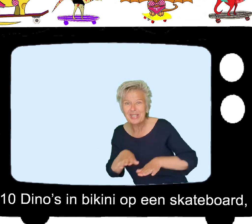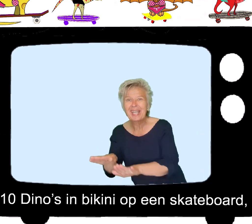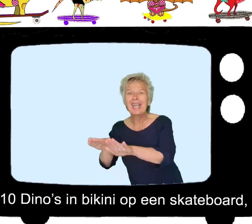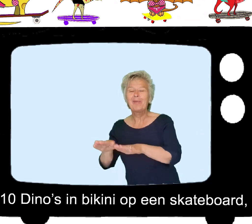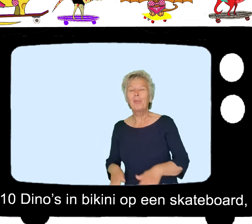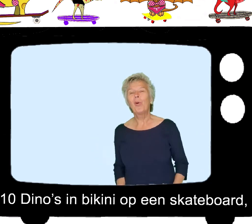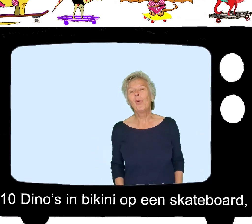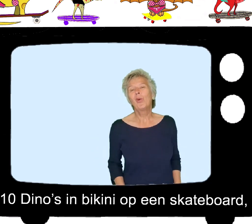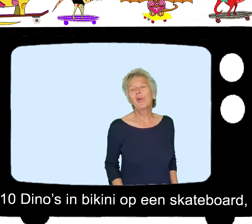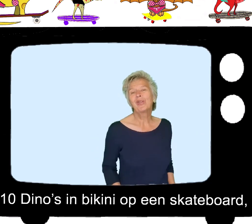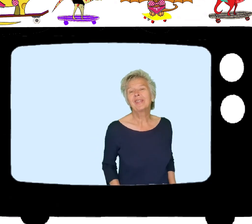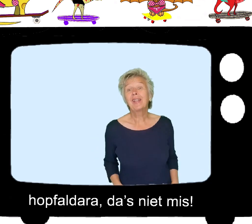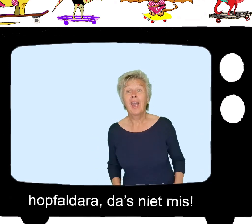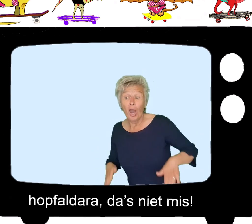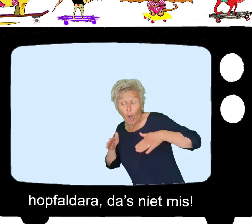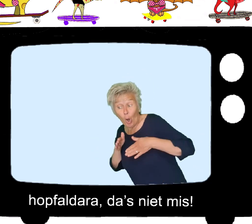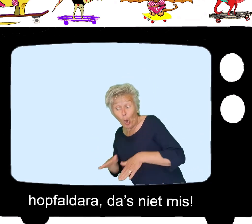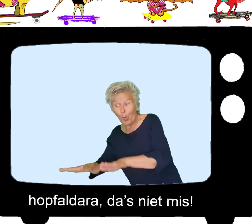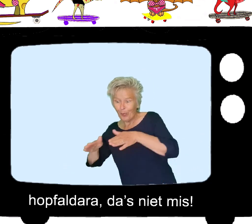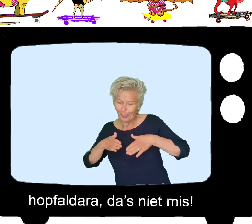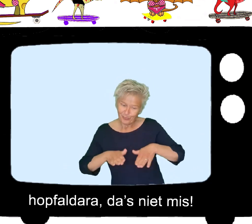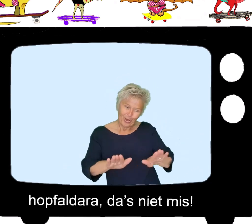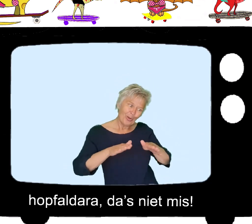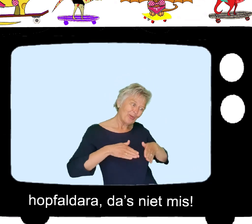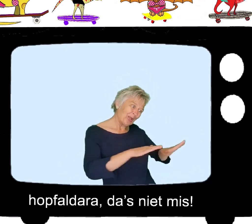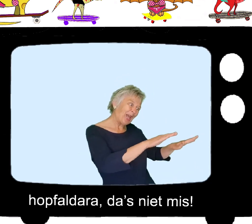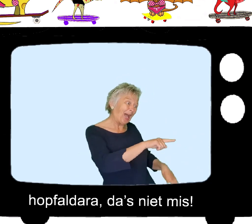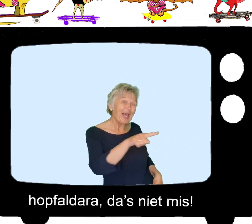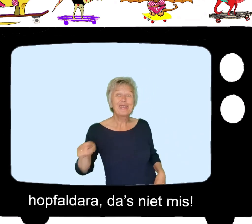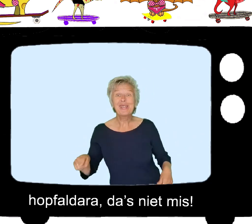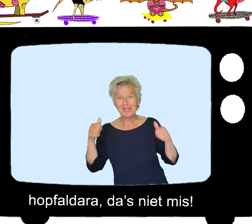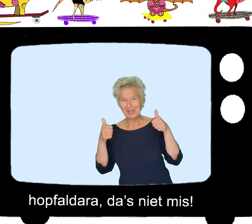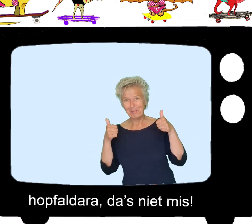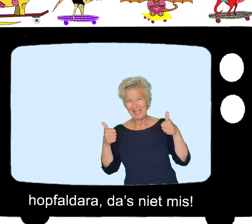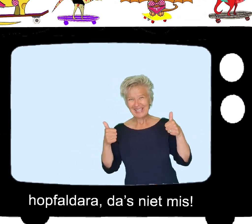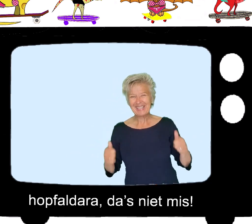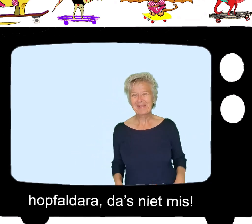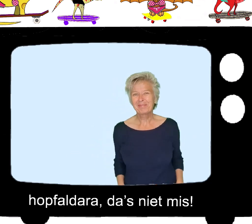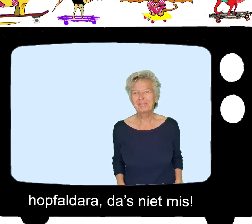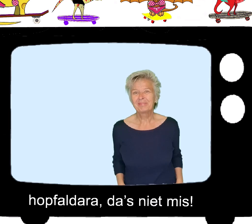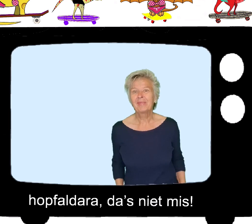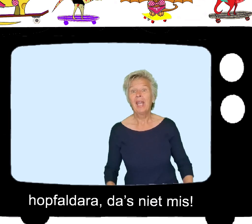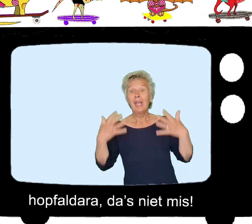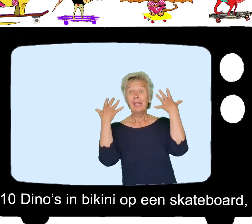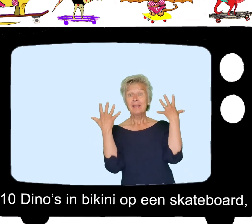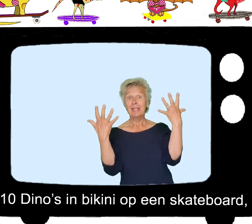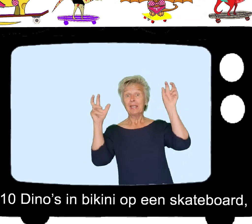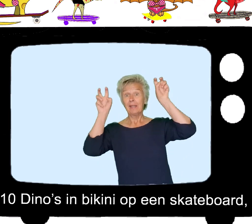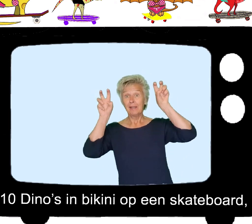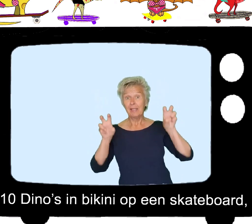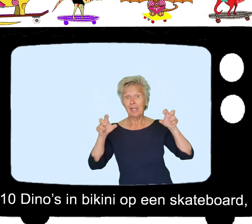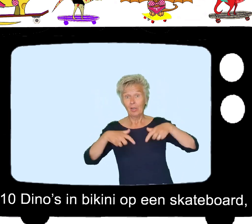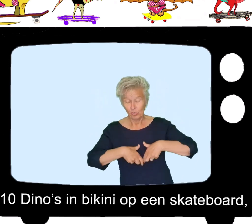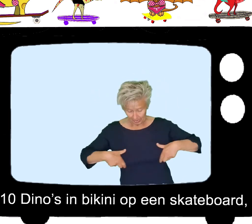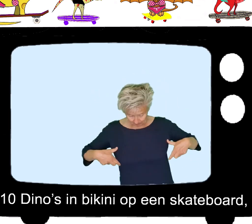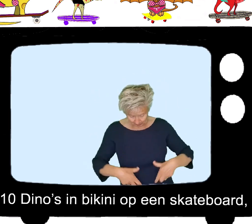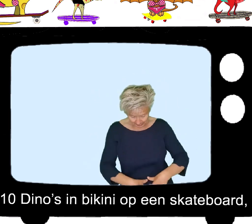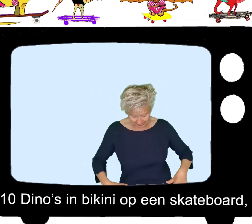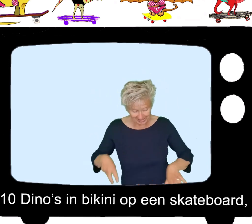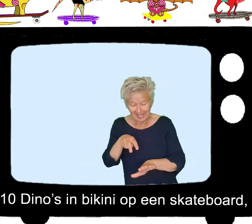skateboard Hop, pauldera, dat is niet mis Tien dino's in bikini